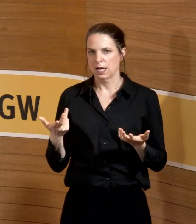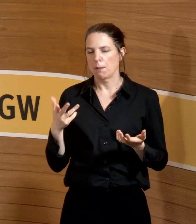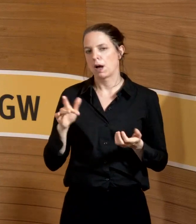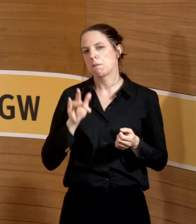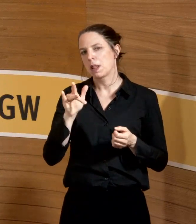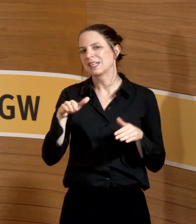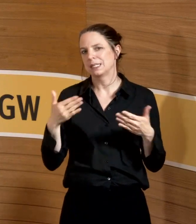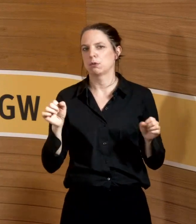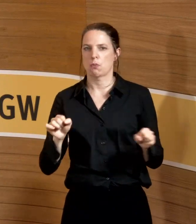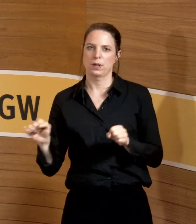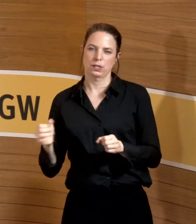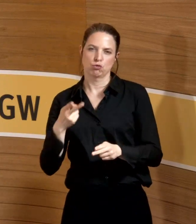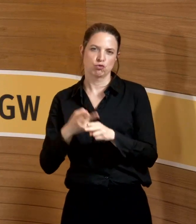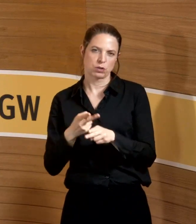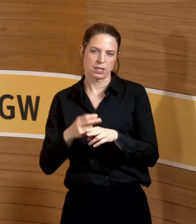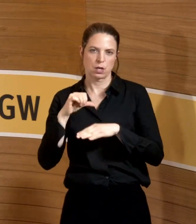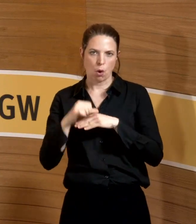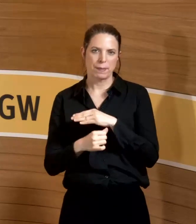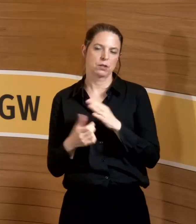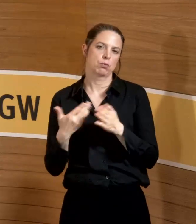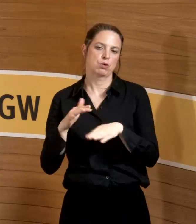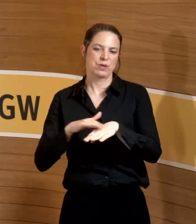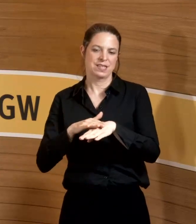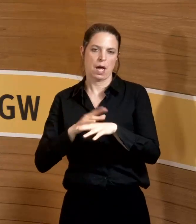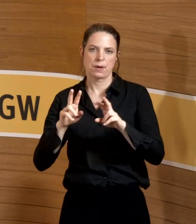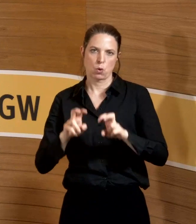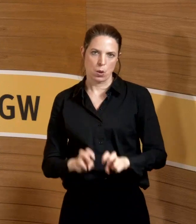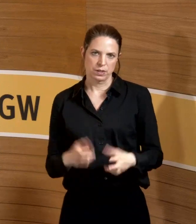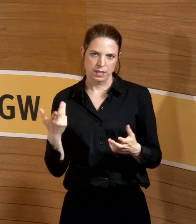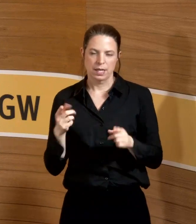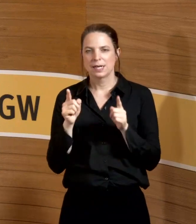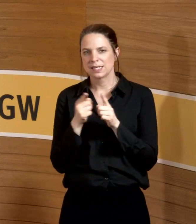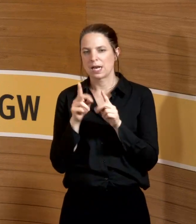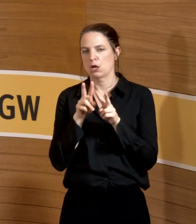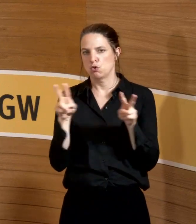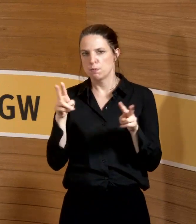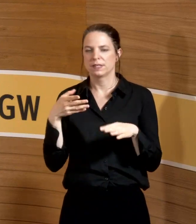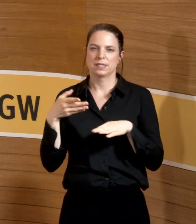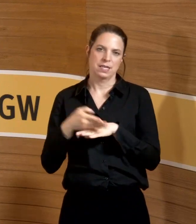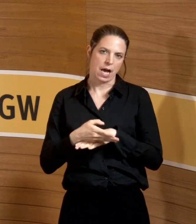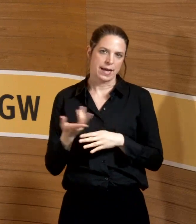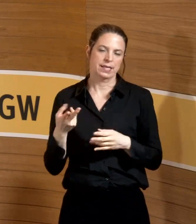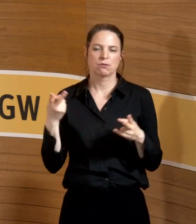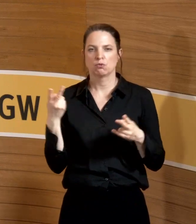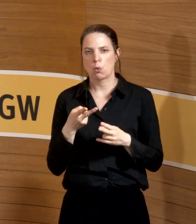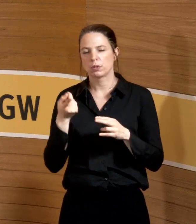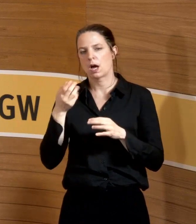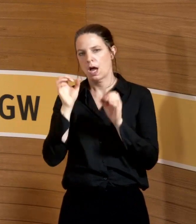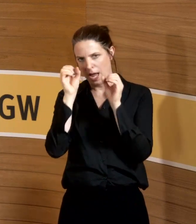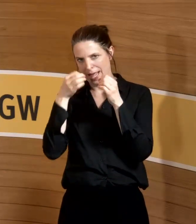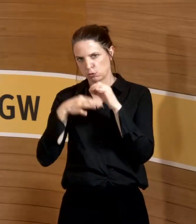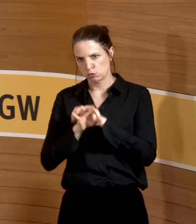Möglichkeiten, Standardoperationen, Dermatologie, kleine übersichtliche Eingriffe, endoskopische Eingriffe und dann